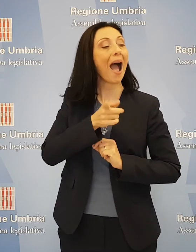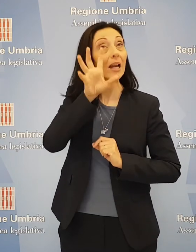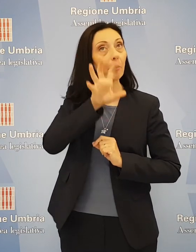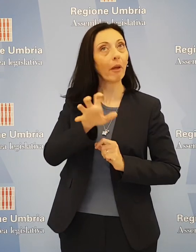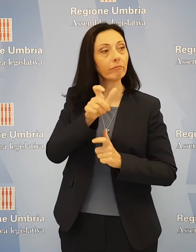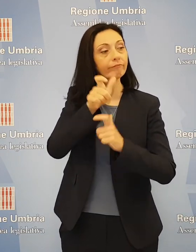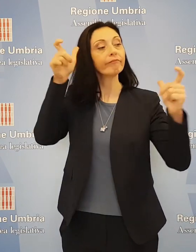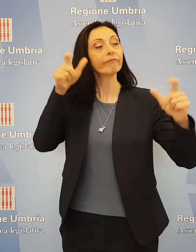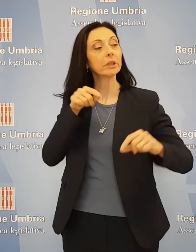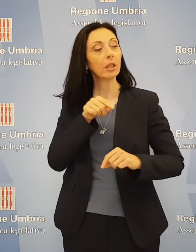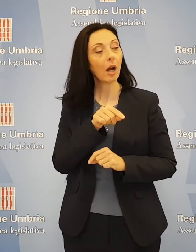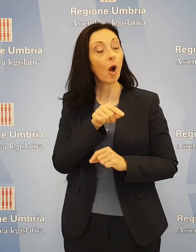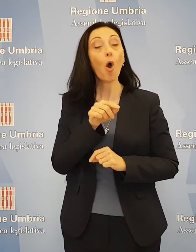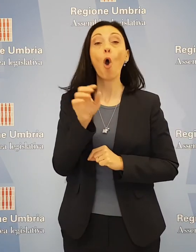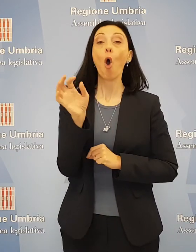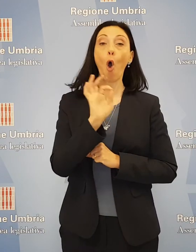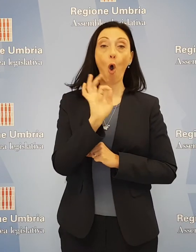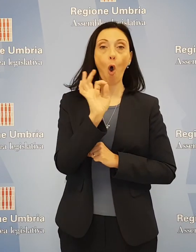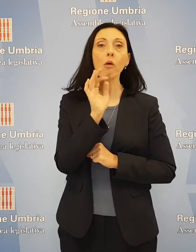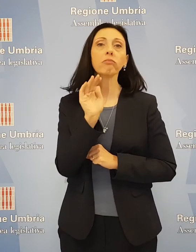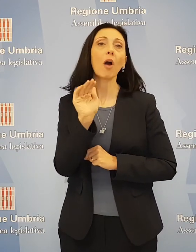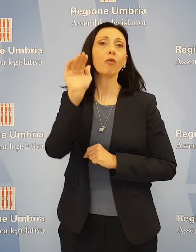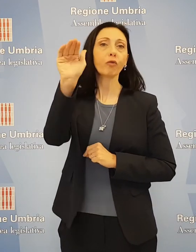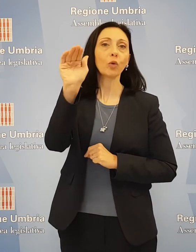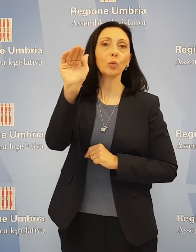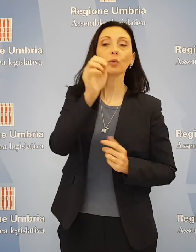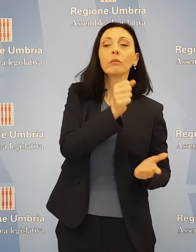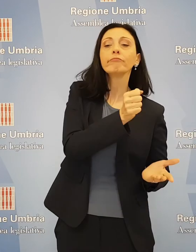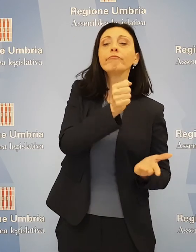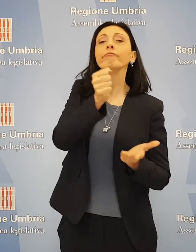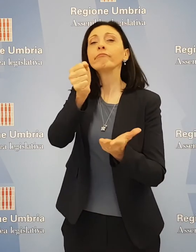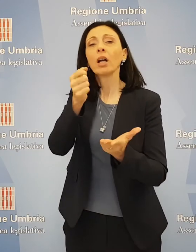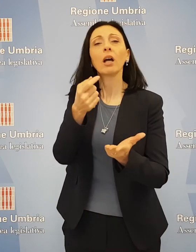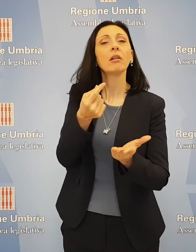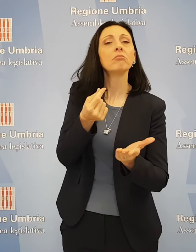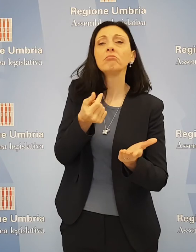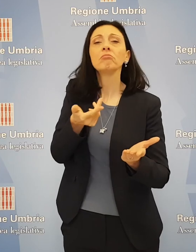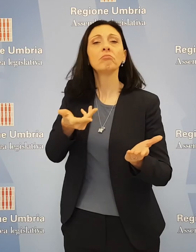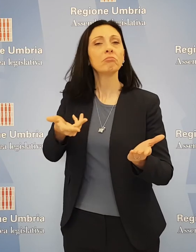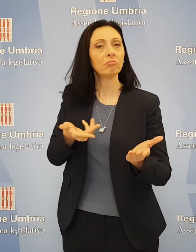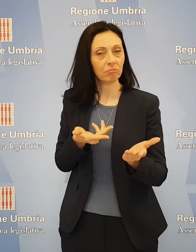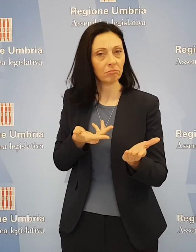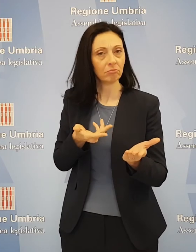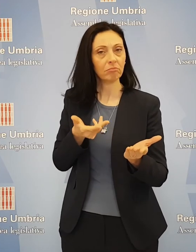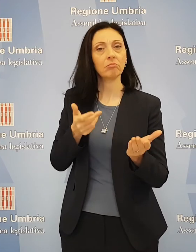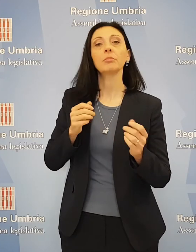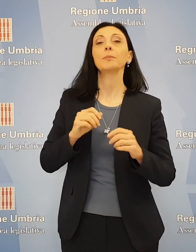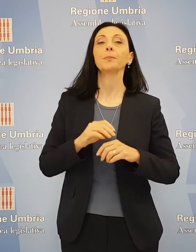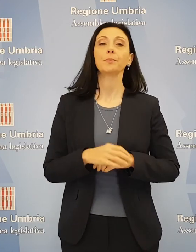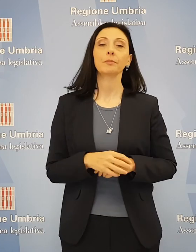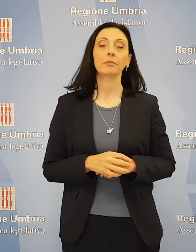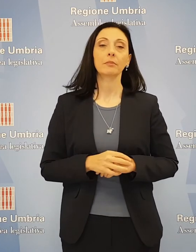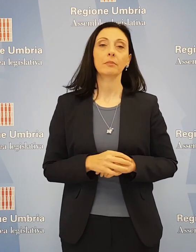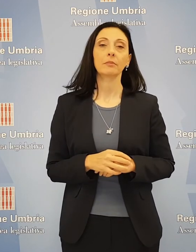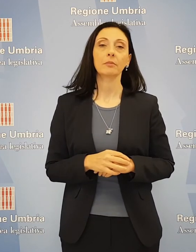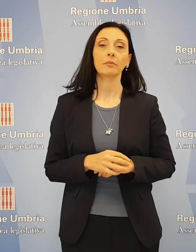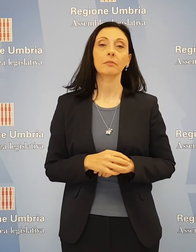sviluppo della Regione e quali sono le prospettive in termini di risorse che la Regione Umbria può avere a disposizione.